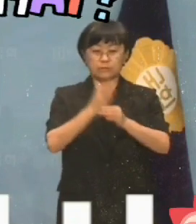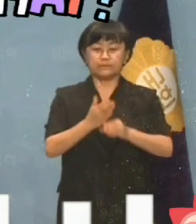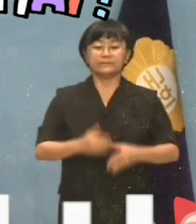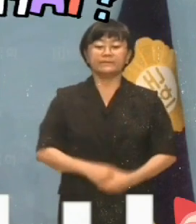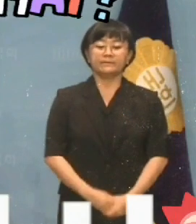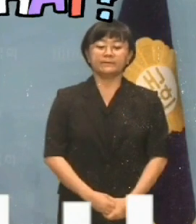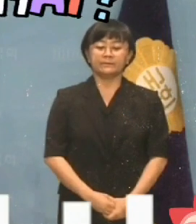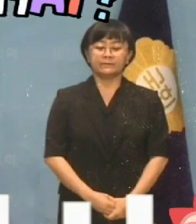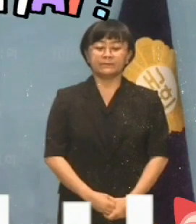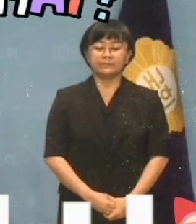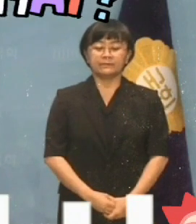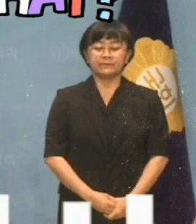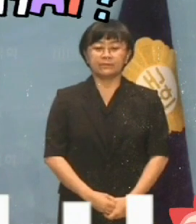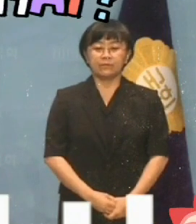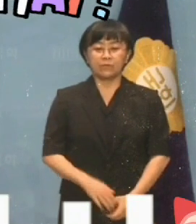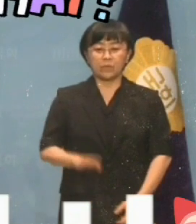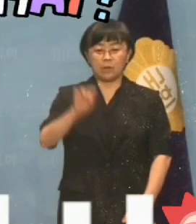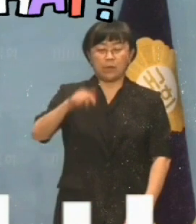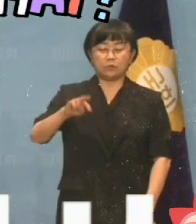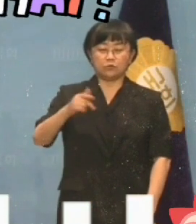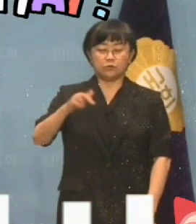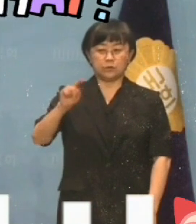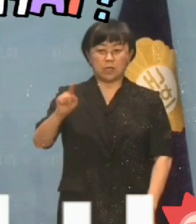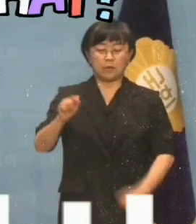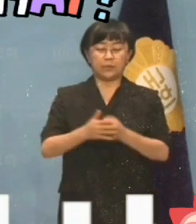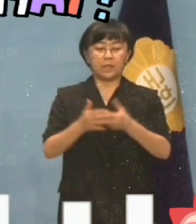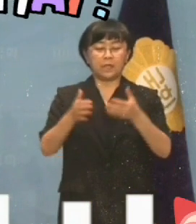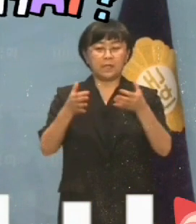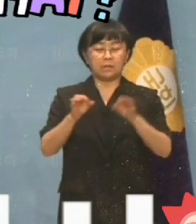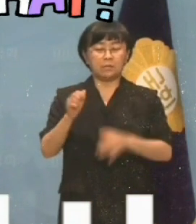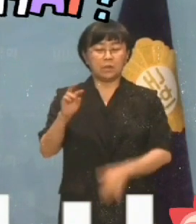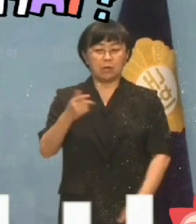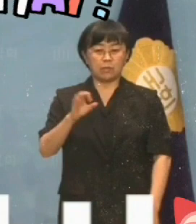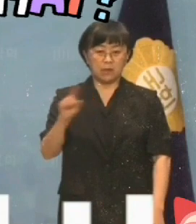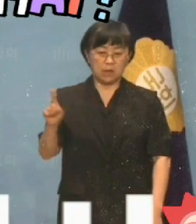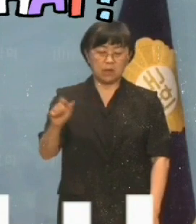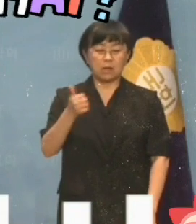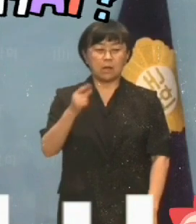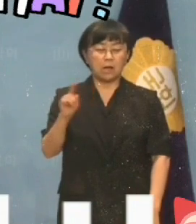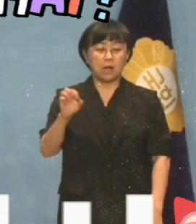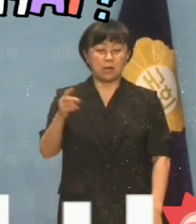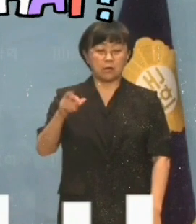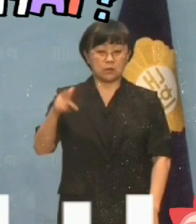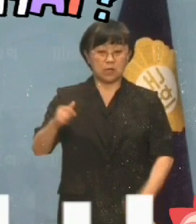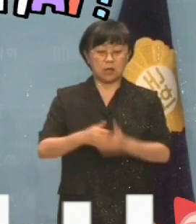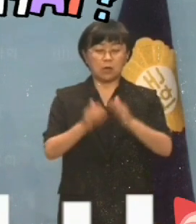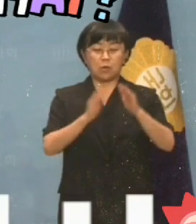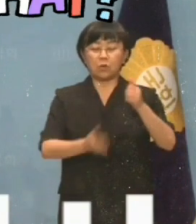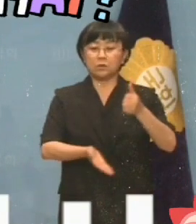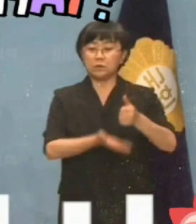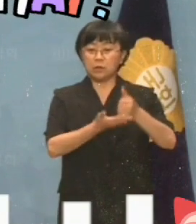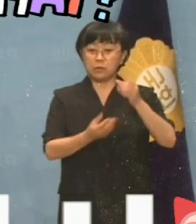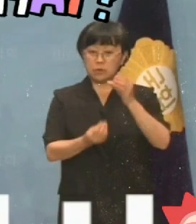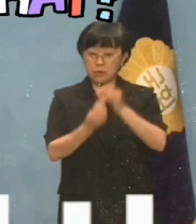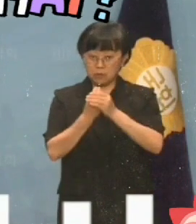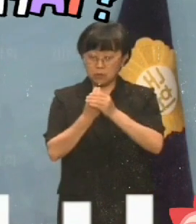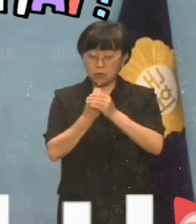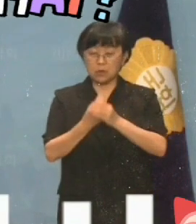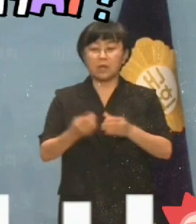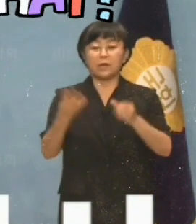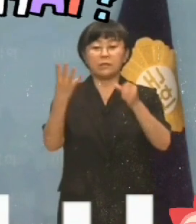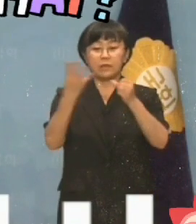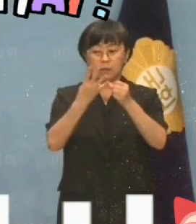보도됐습니다. 박순자 전 의원, 김현아 전 의원, 하영재 의원에 이어 공천 뇌물 사건만 벌써